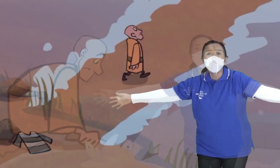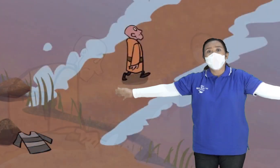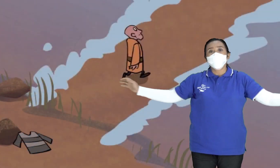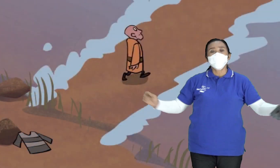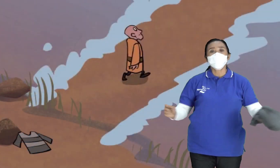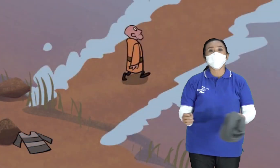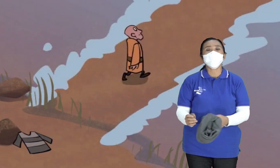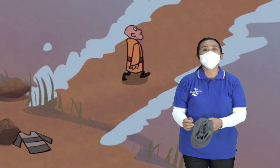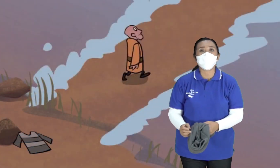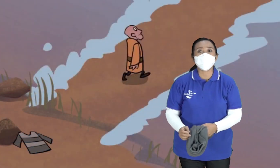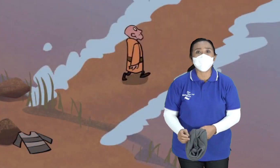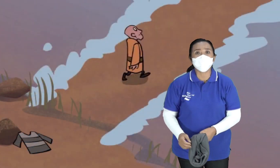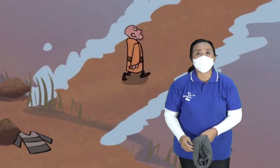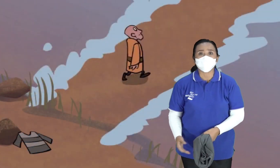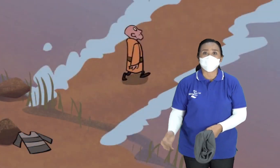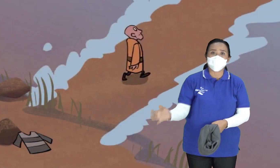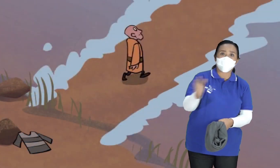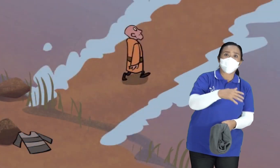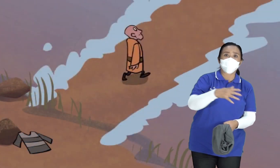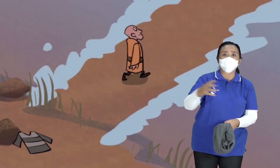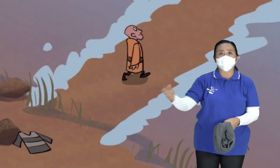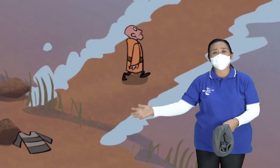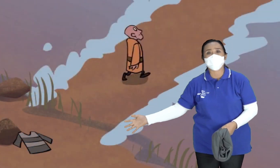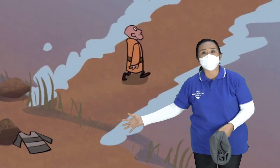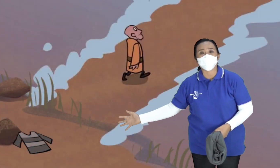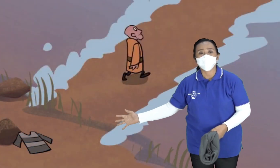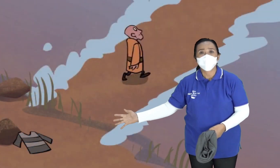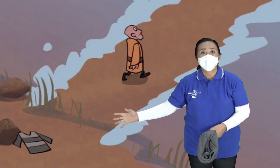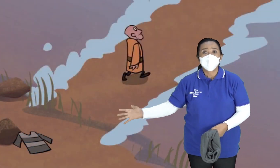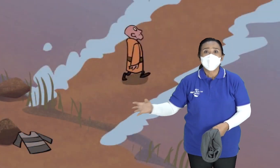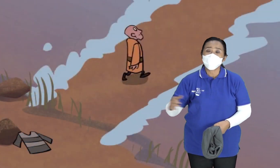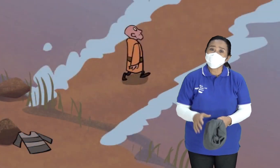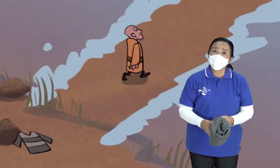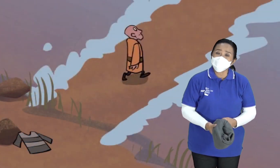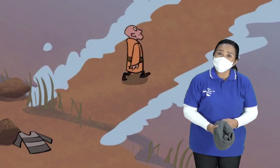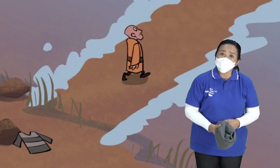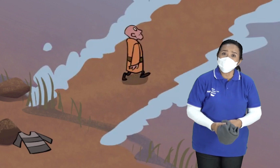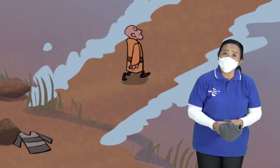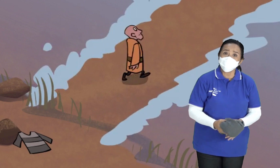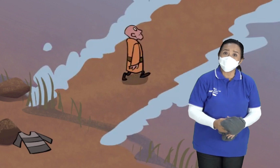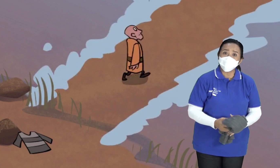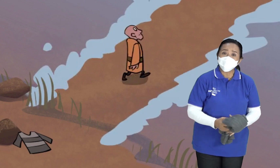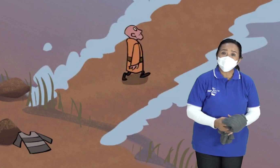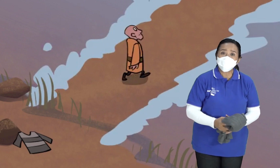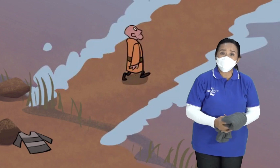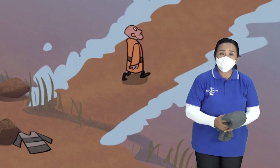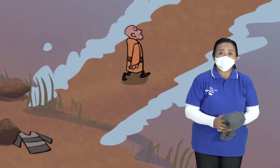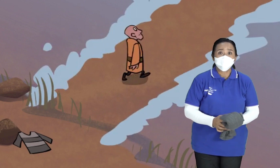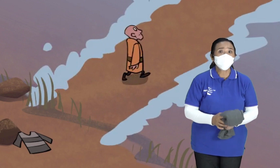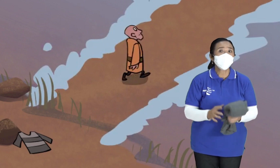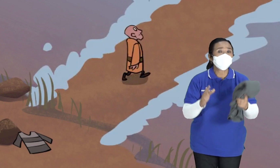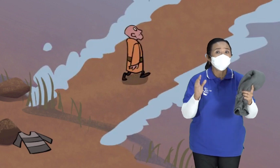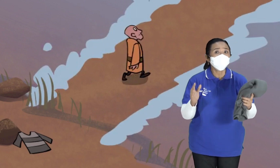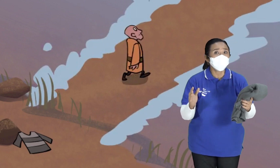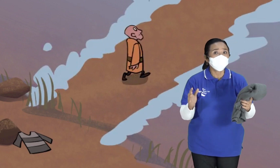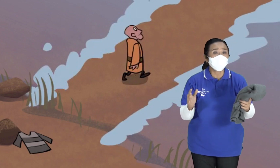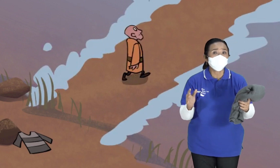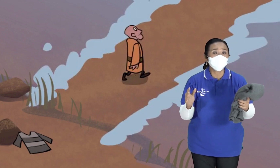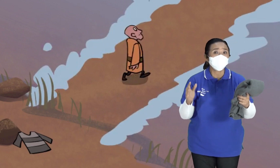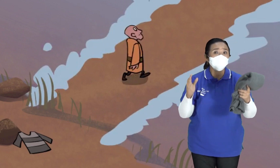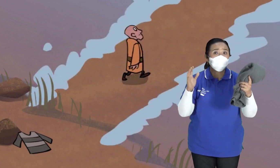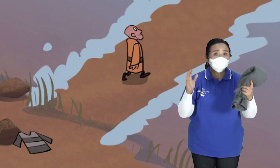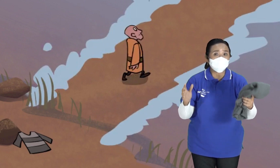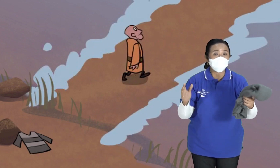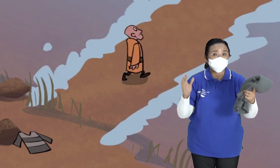Terbelah menjadi dua bagian Ke kiri dan ke kanan Hebat bukan ajaib Ya Muzisan ini